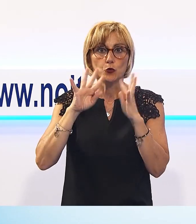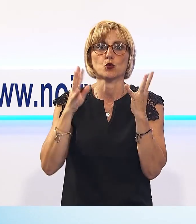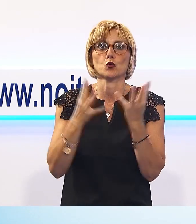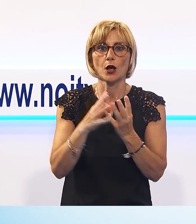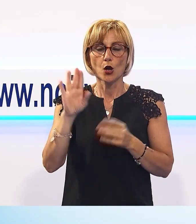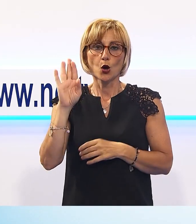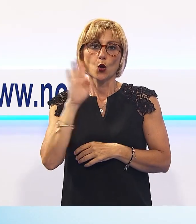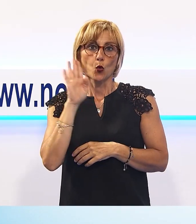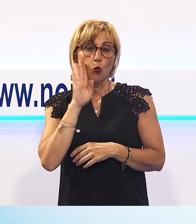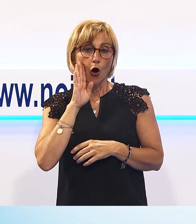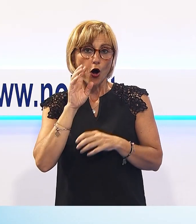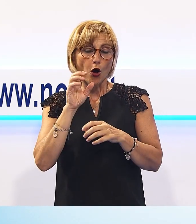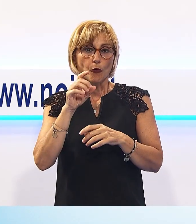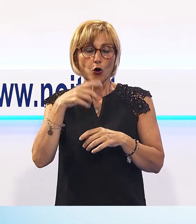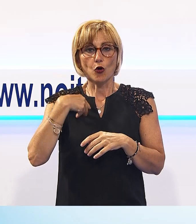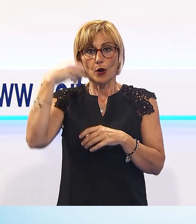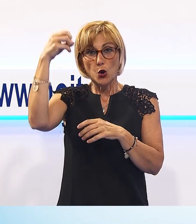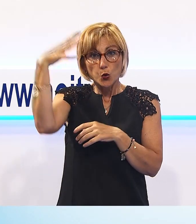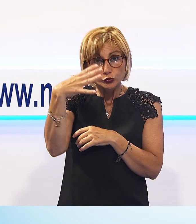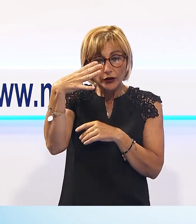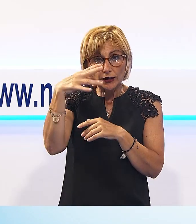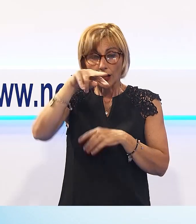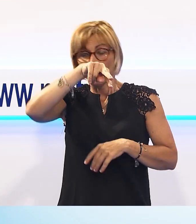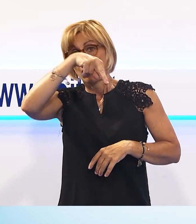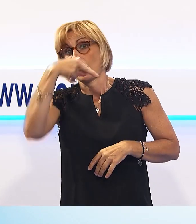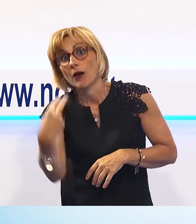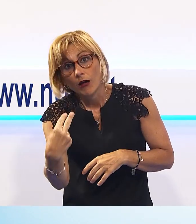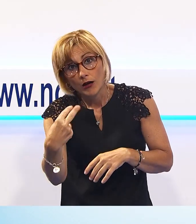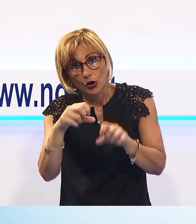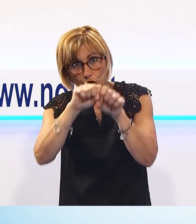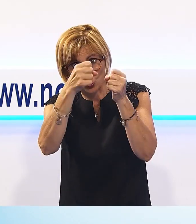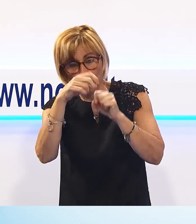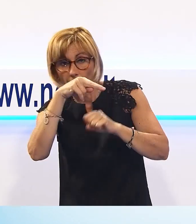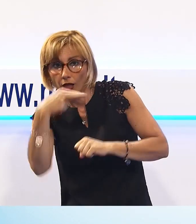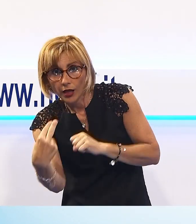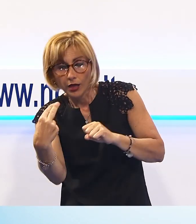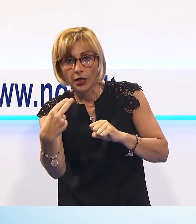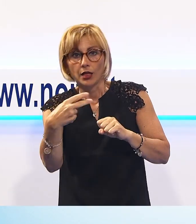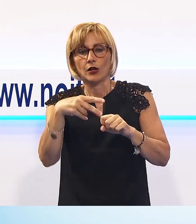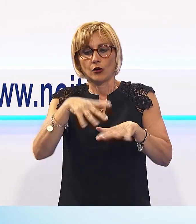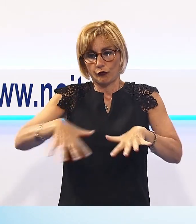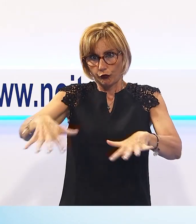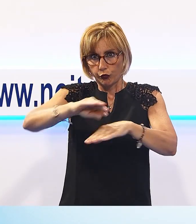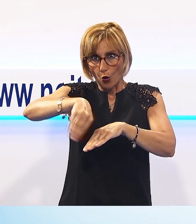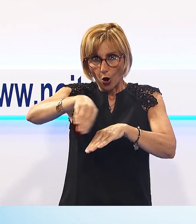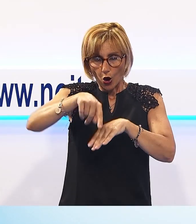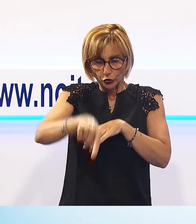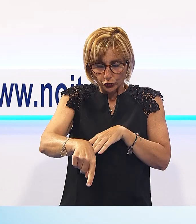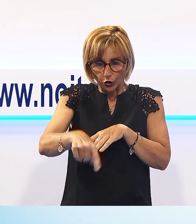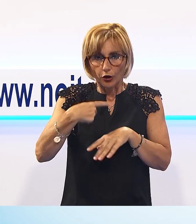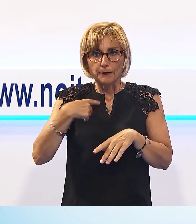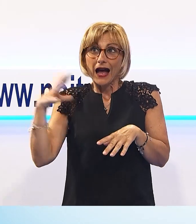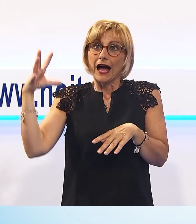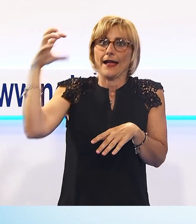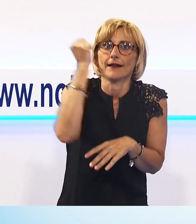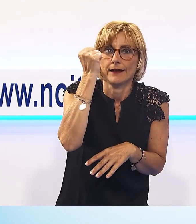di sorpresa dalla rottura del lucernaio, è caduto nel vuoto perché ha trovato sotto di lui l'apertura del solaio sopra la tromba di tre piani di scale. Mentre cadeva però,